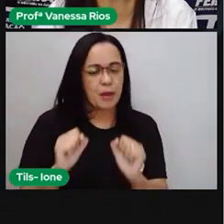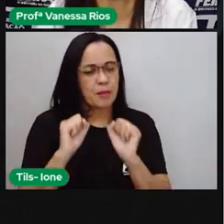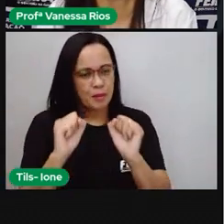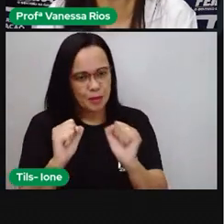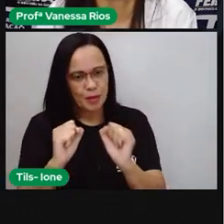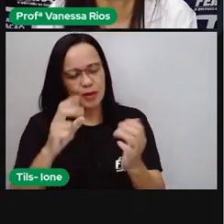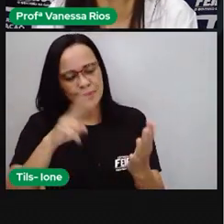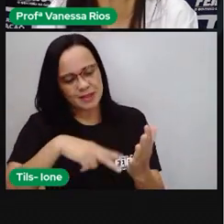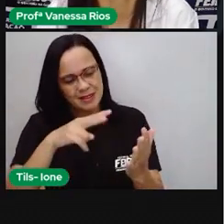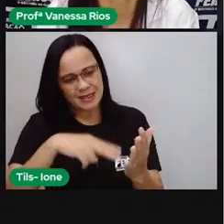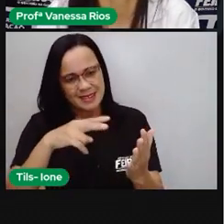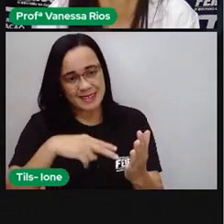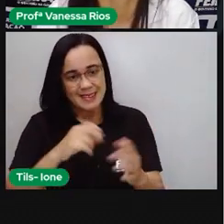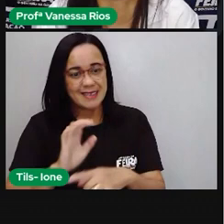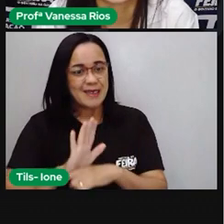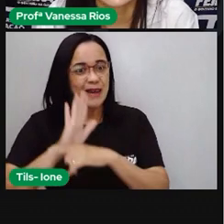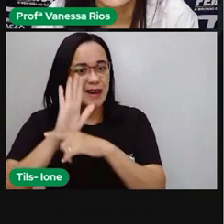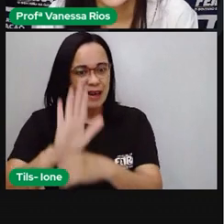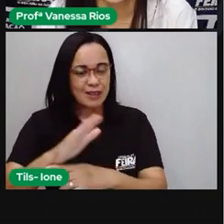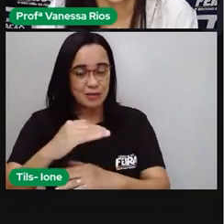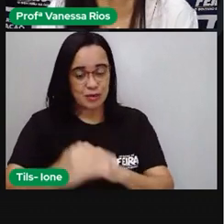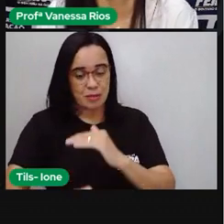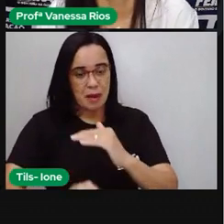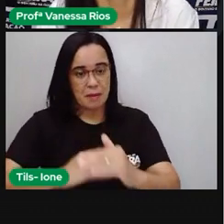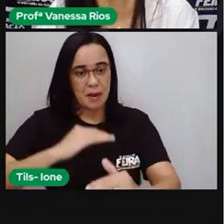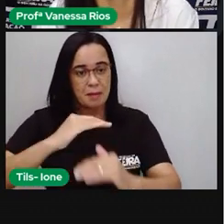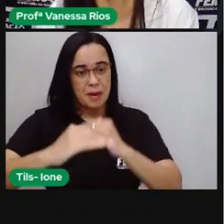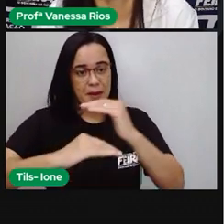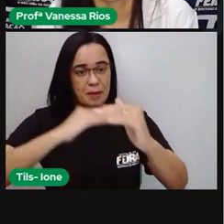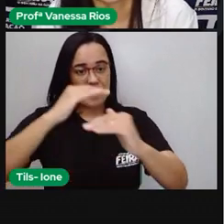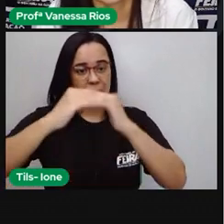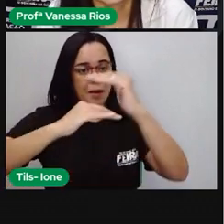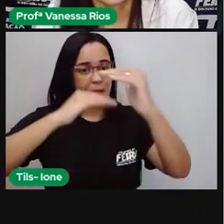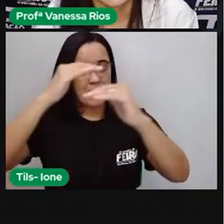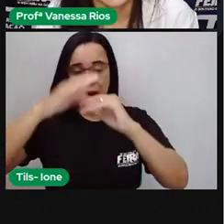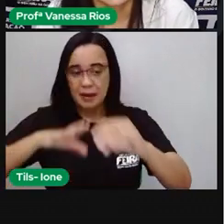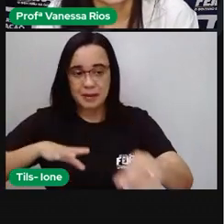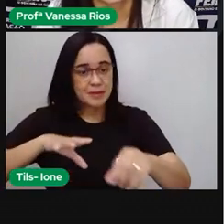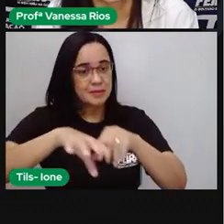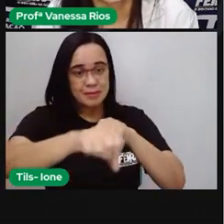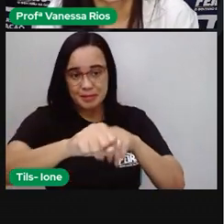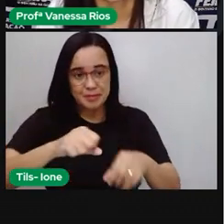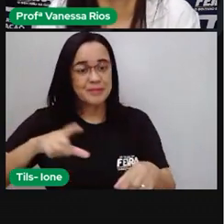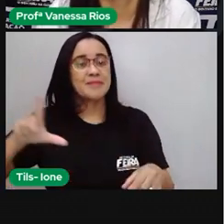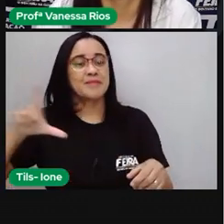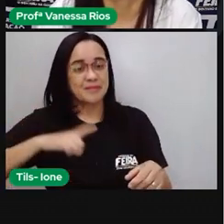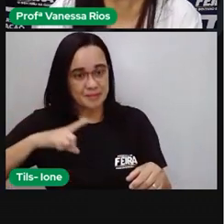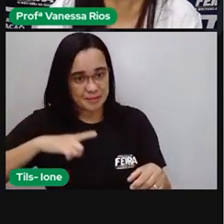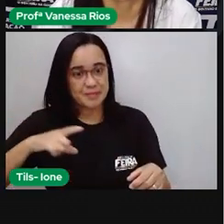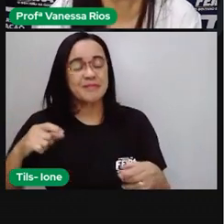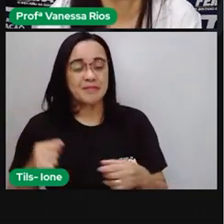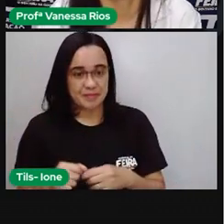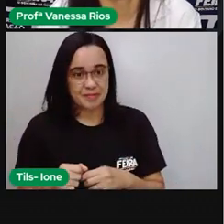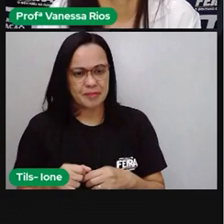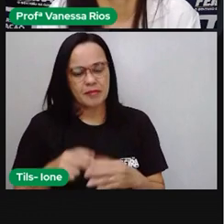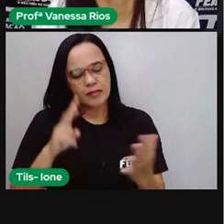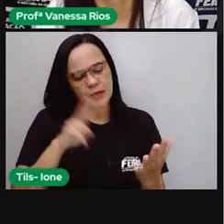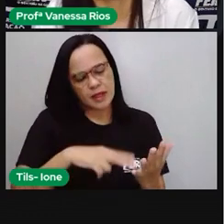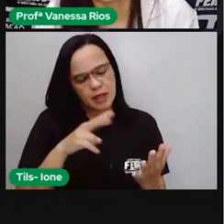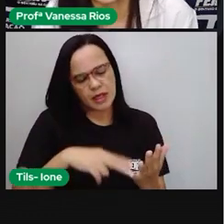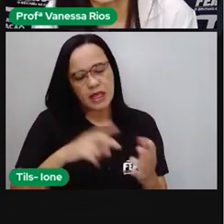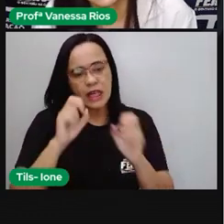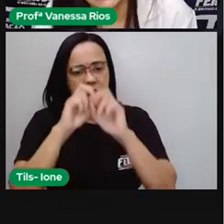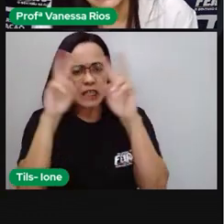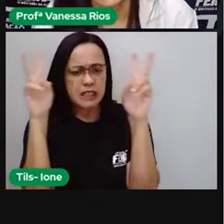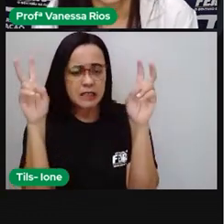formação. Inspire-se, procure temas que lhe incentivem, procure temas que